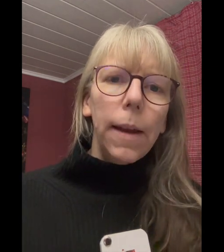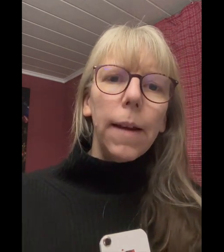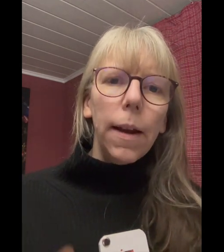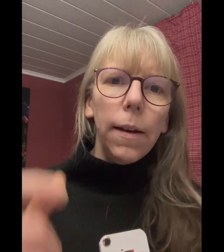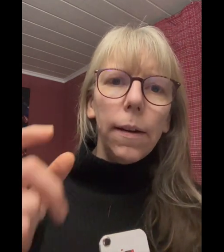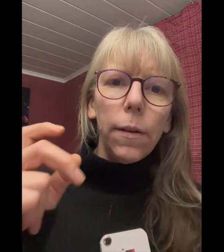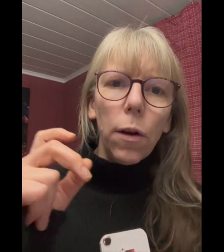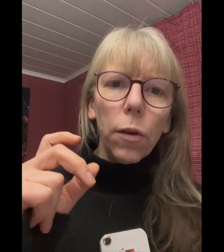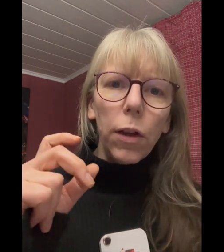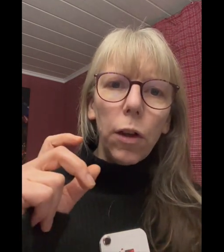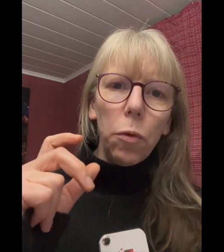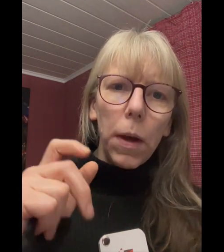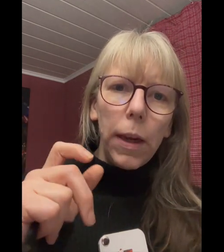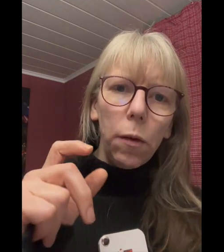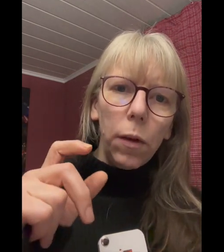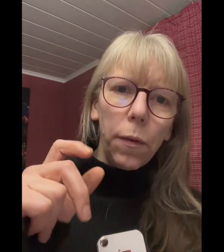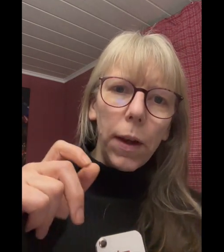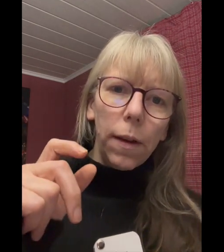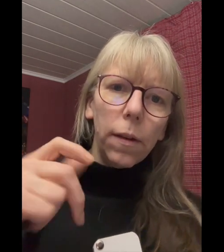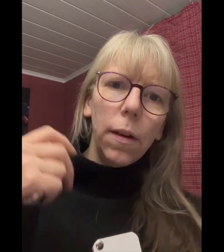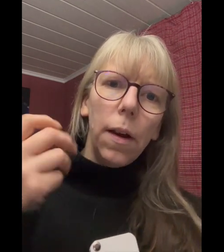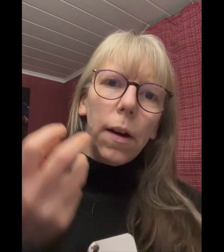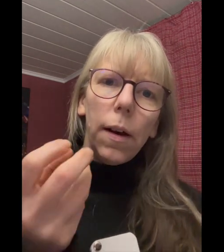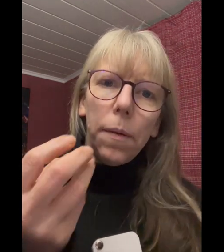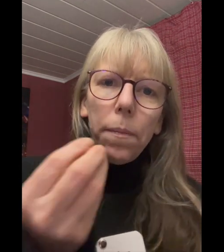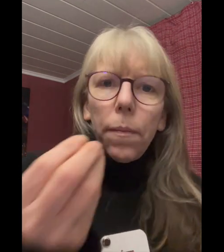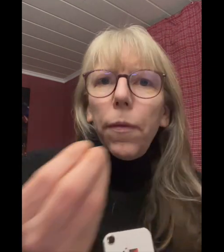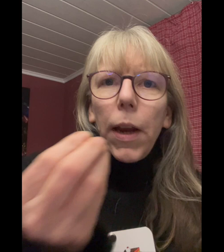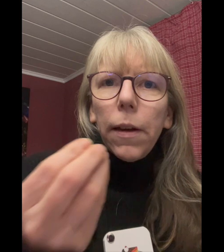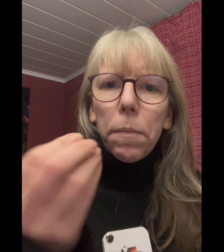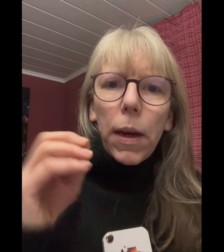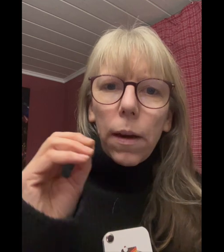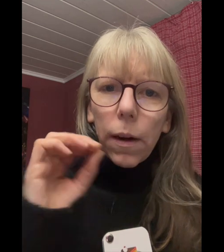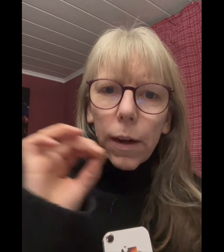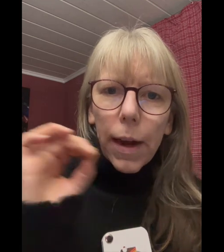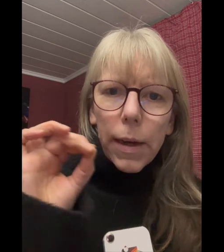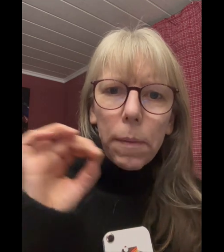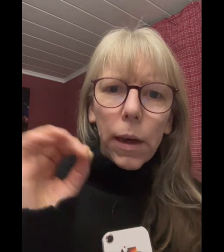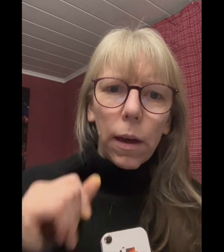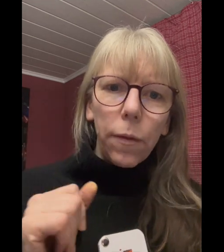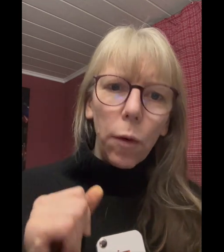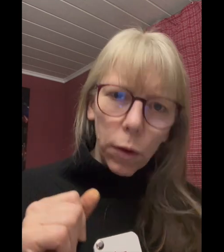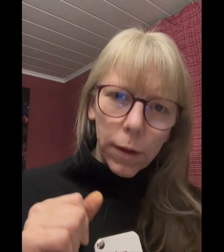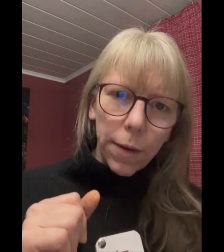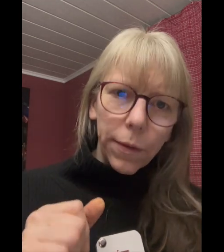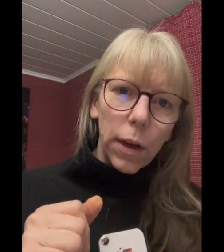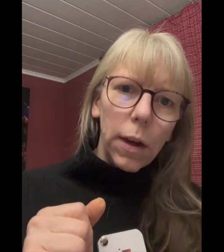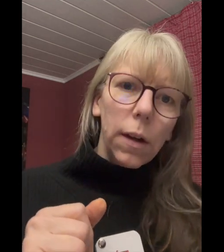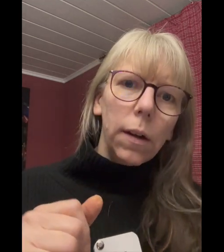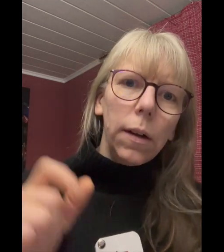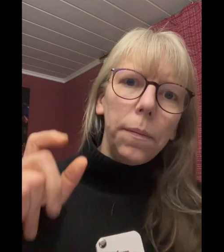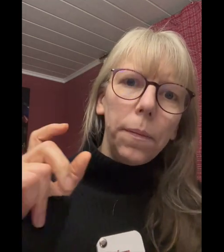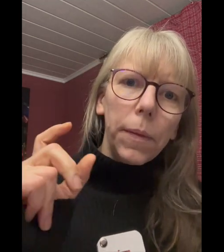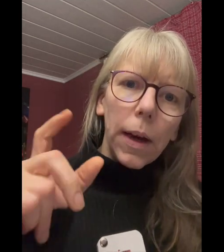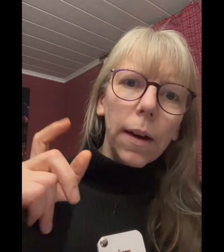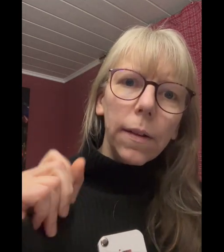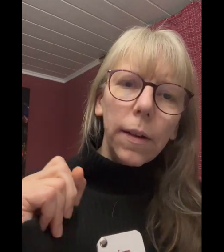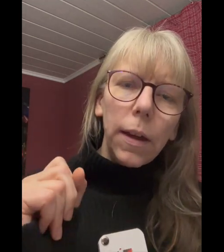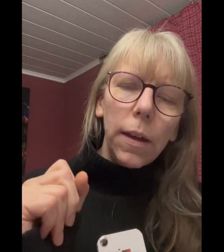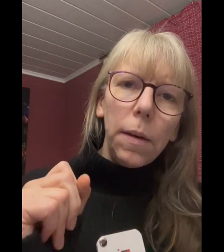Dann ist noch die Überlegung gewesen, vielleicht mal eine kleine Menge an Fruchtsaft. Da hat sie die